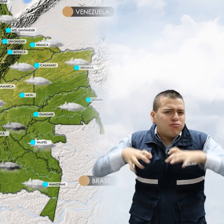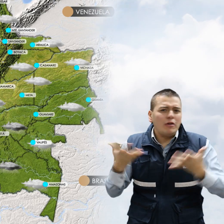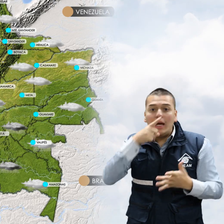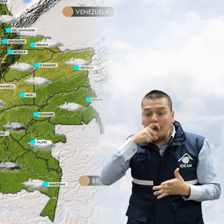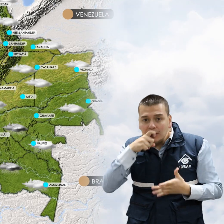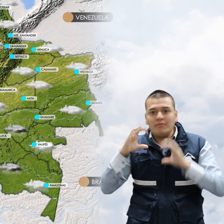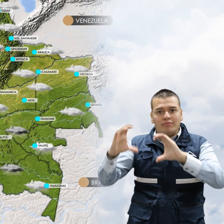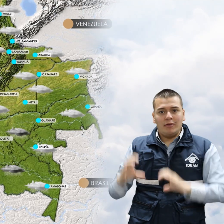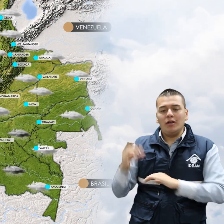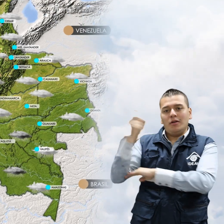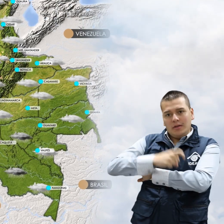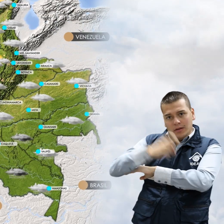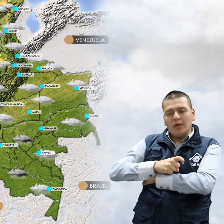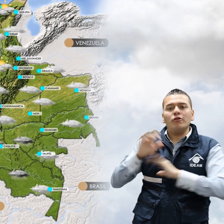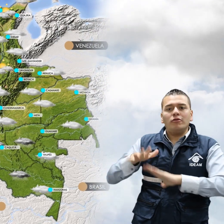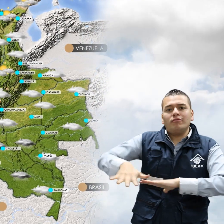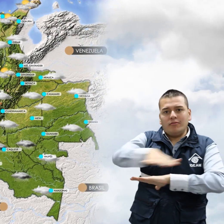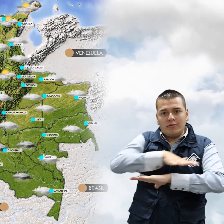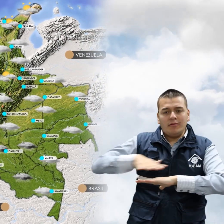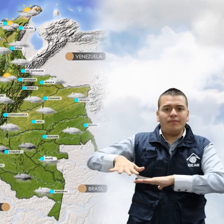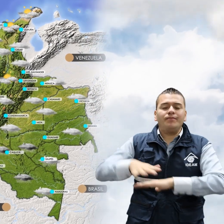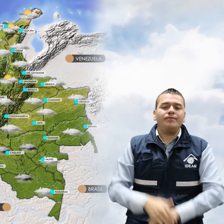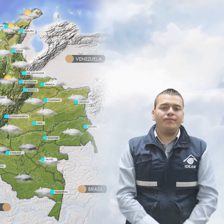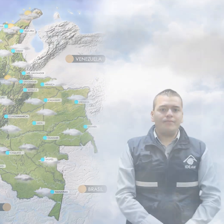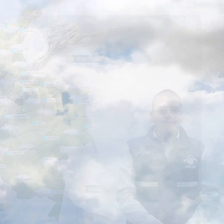Caquetá, Putumayo y sectores de Opes.